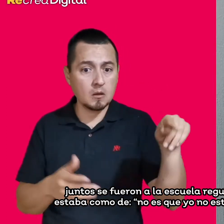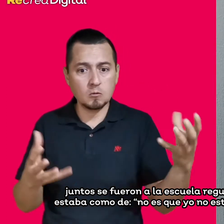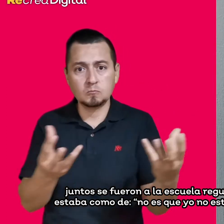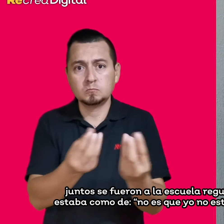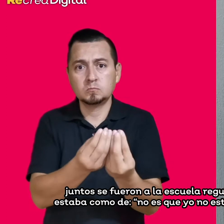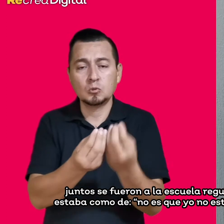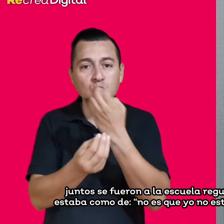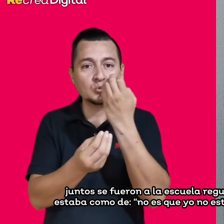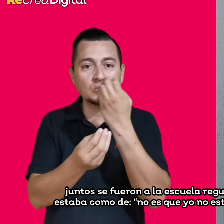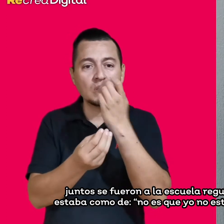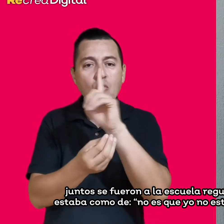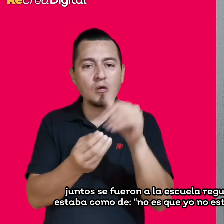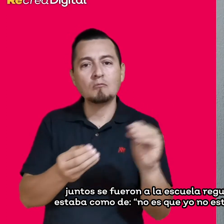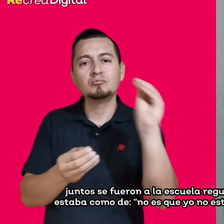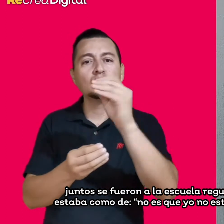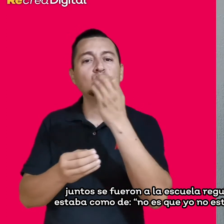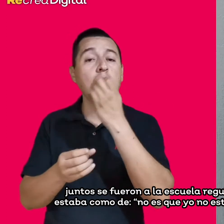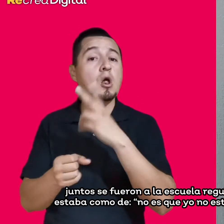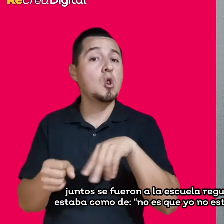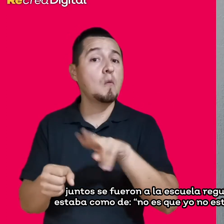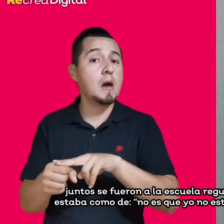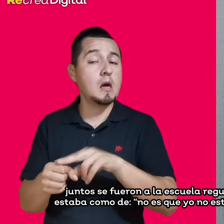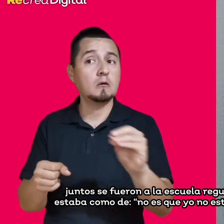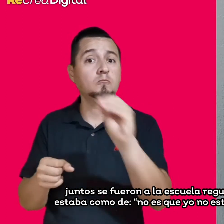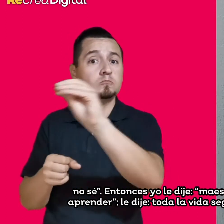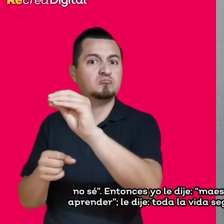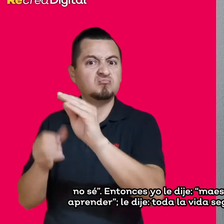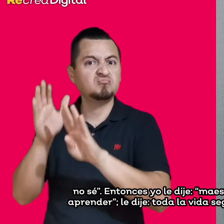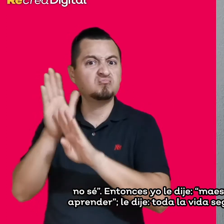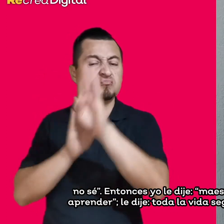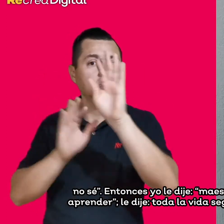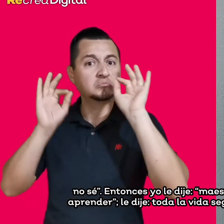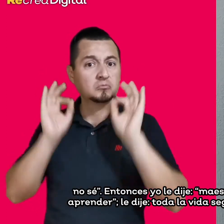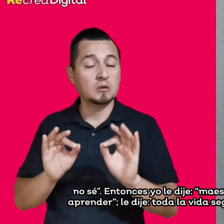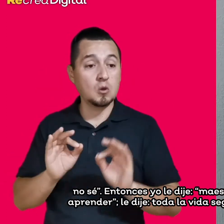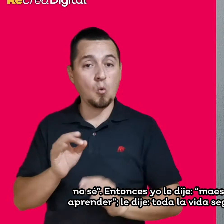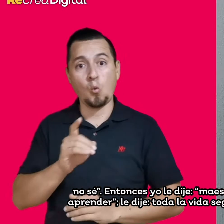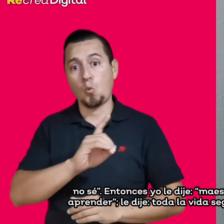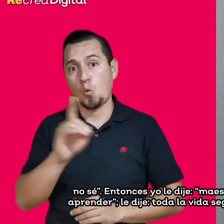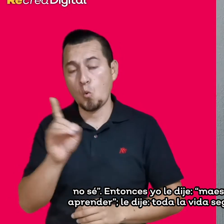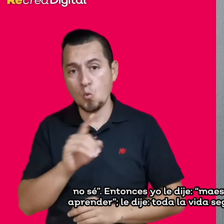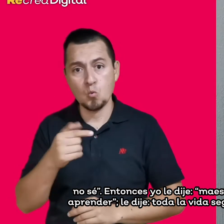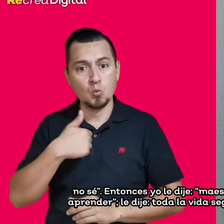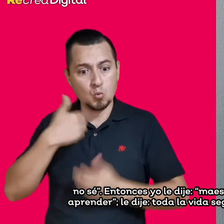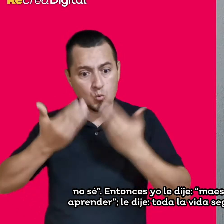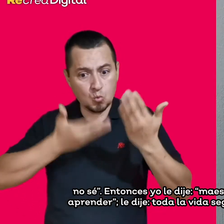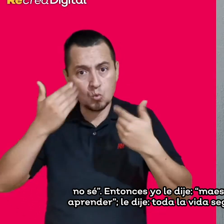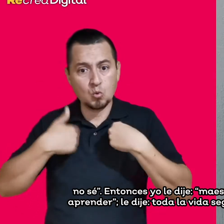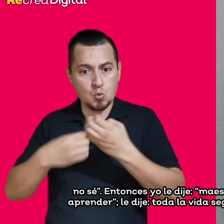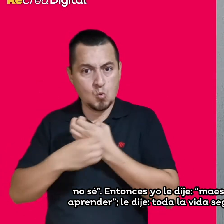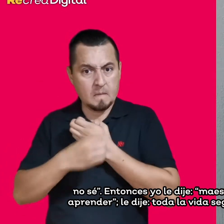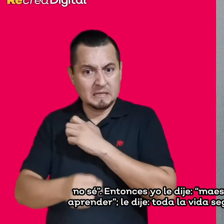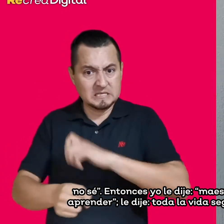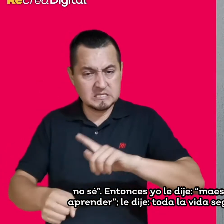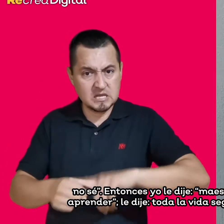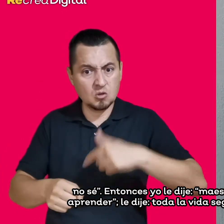no, es que yo no estudié para educación especial, yo no sé, y entonces yo le dije, maestra, es que uno nunca se deja de